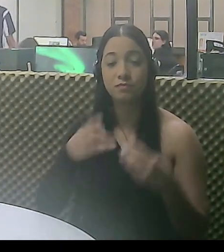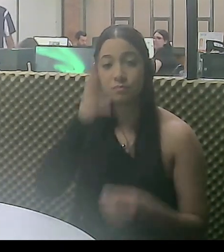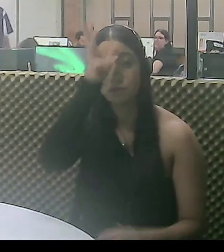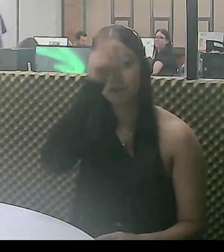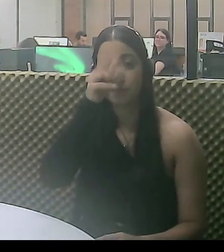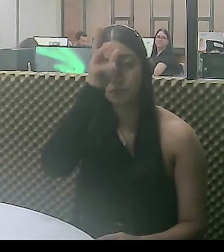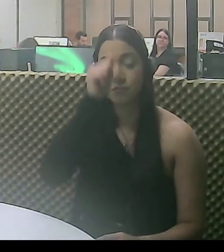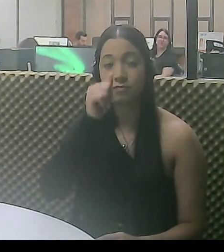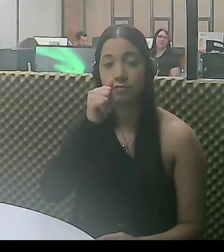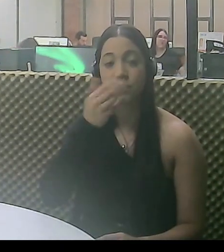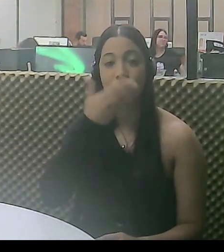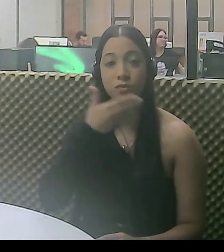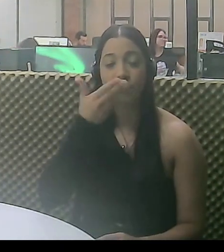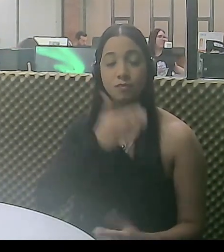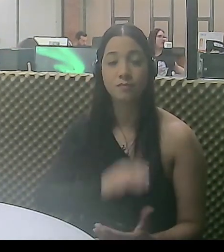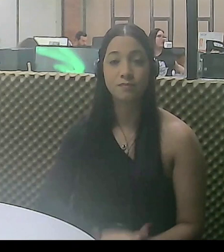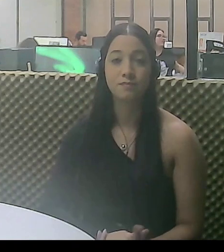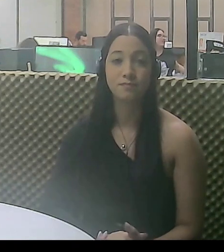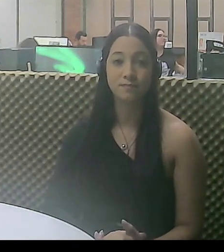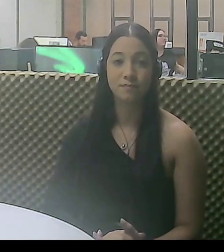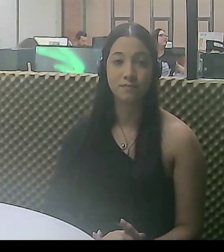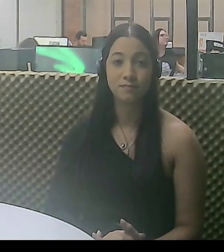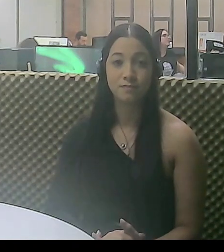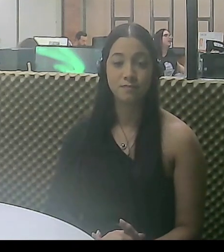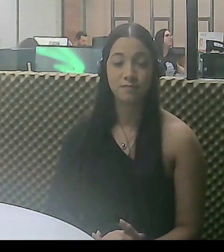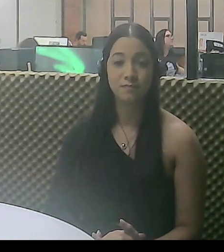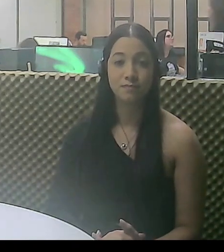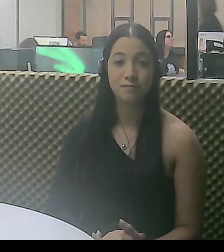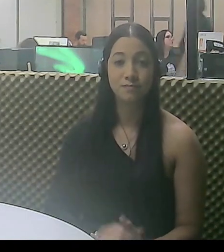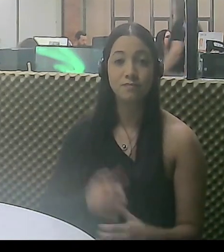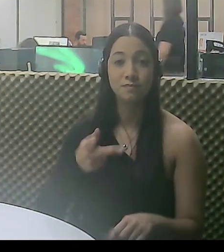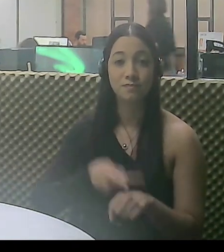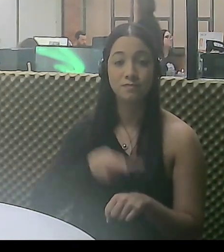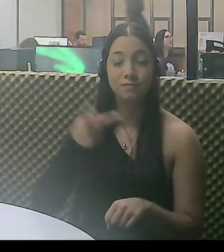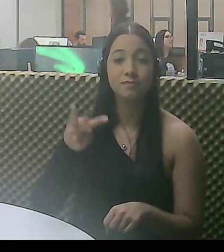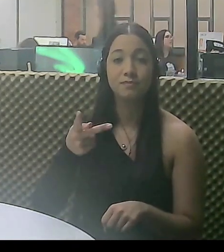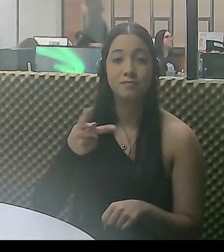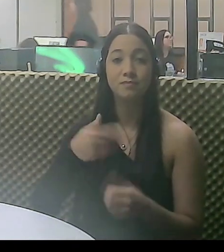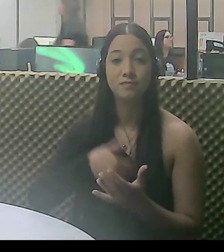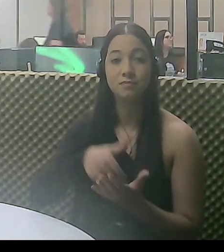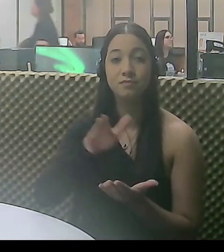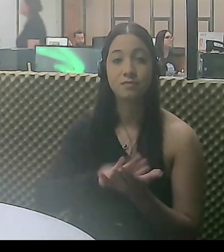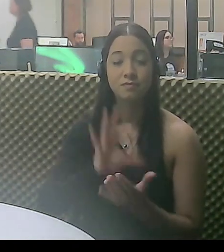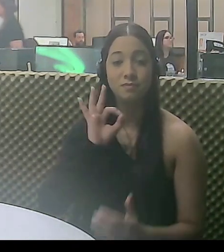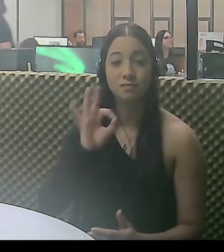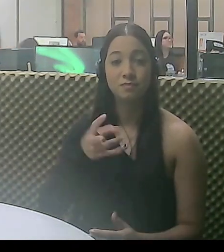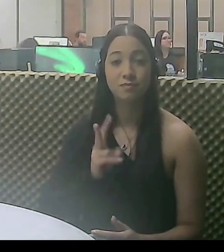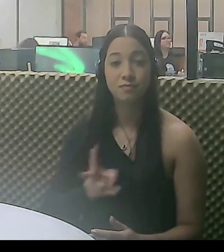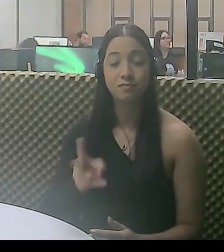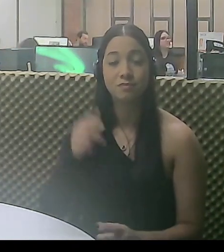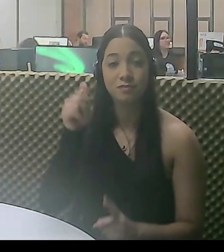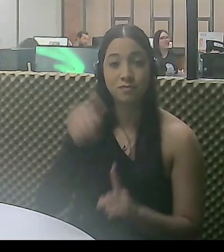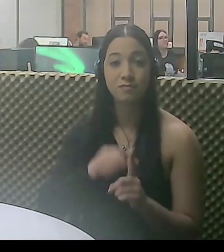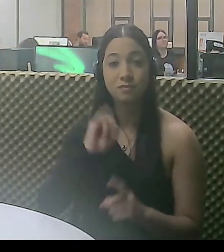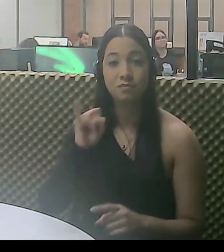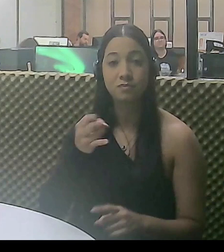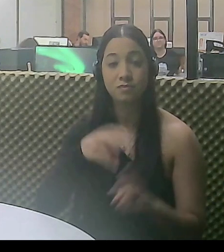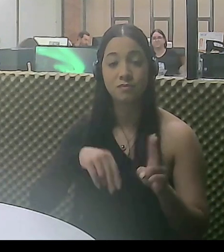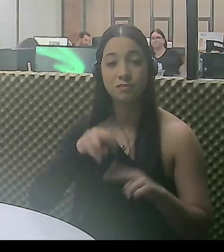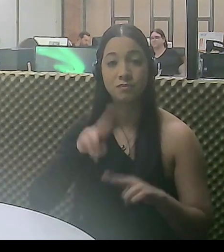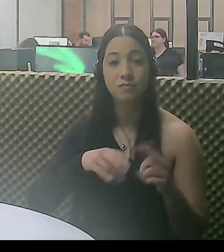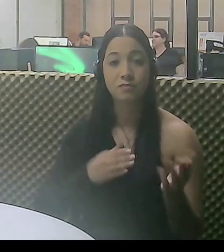grangeiros e quitandas. As premiações do programa Nota Certa continuam ao longo deste mês de junho.